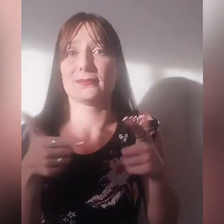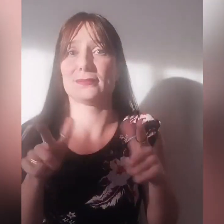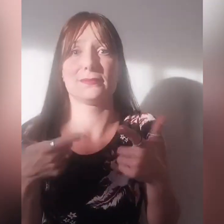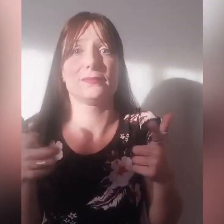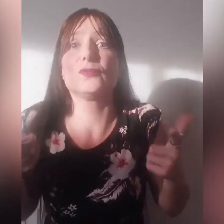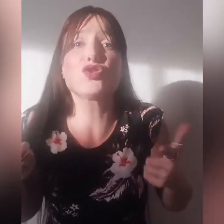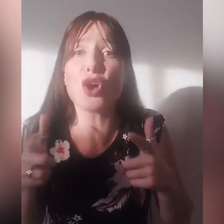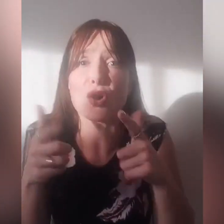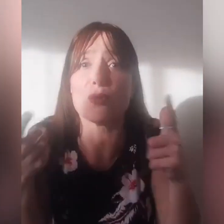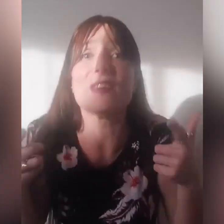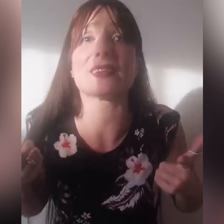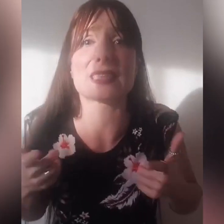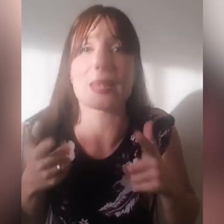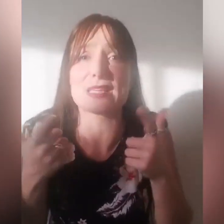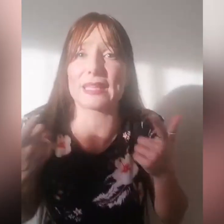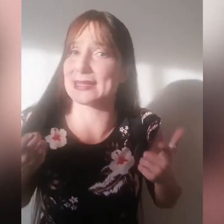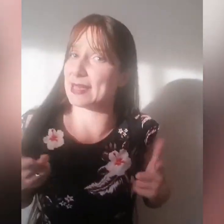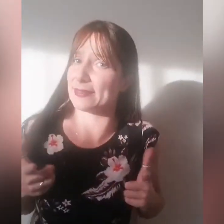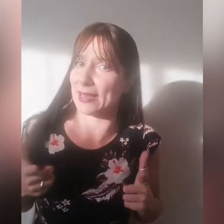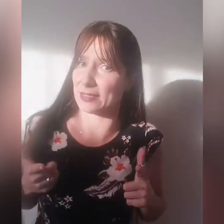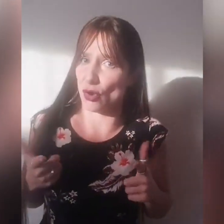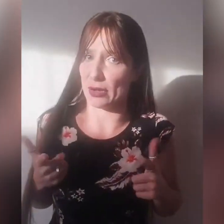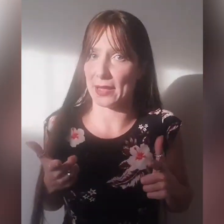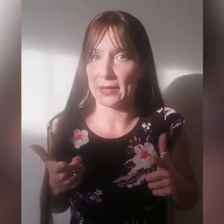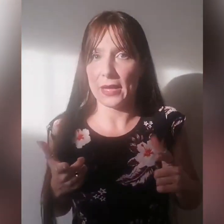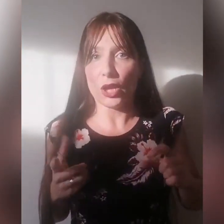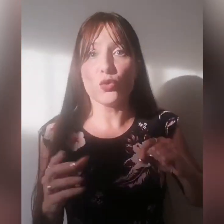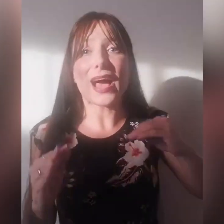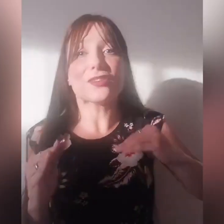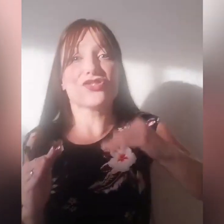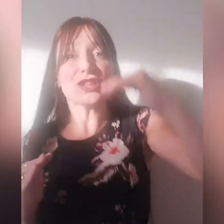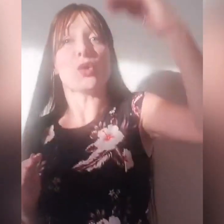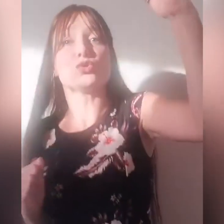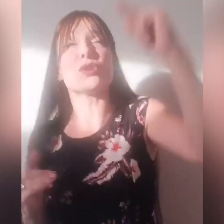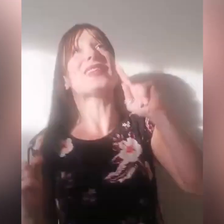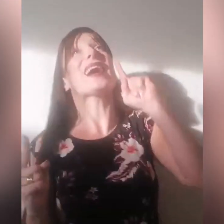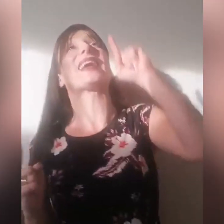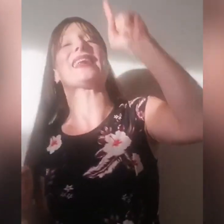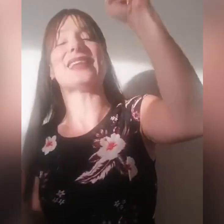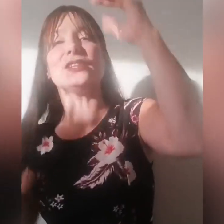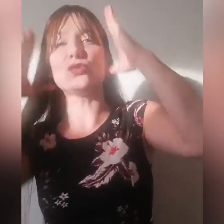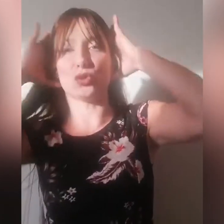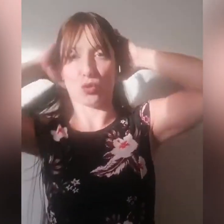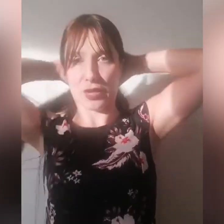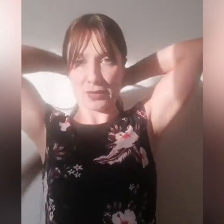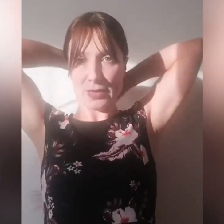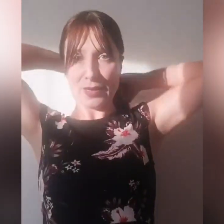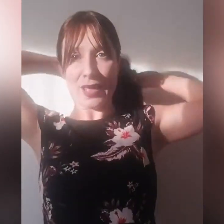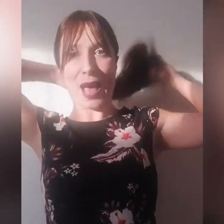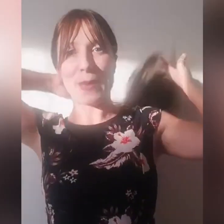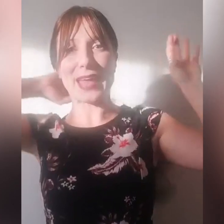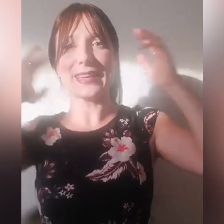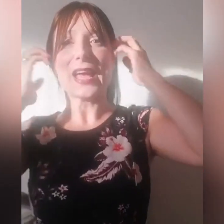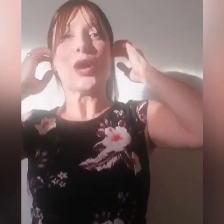non so come sarebbe stata scritta la storia, lui ha agito autorità credendo in lui, quindi